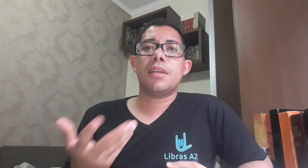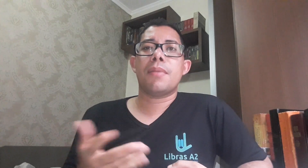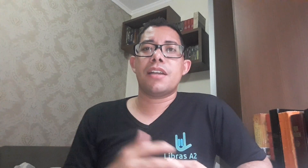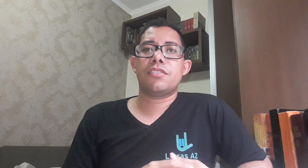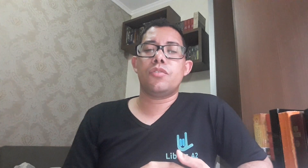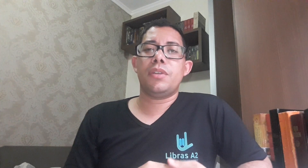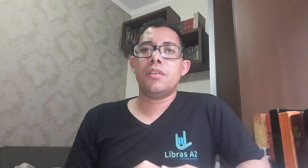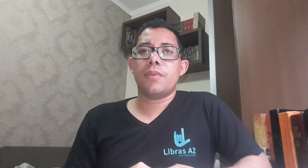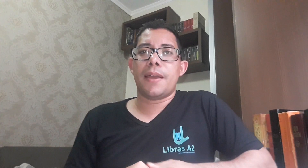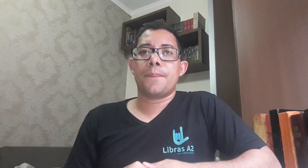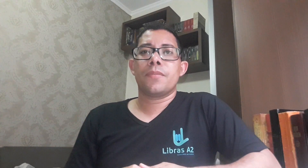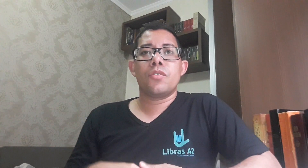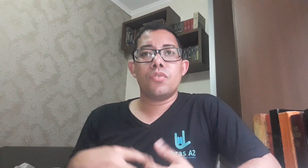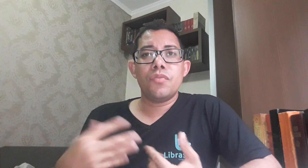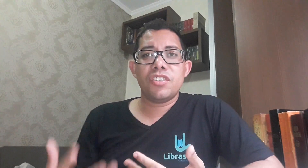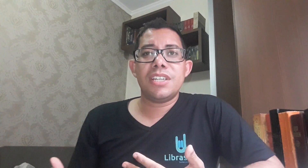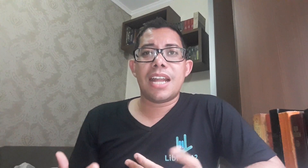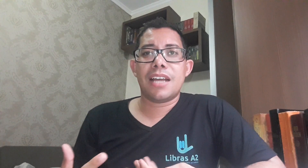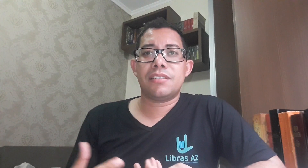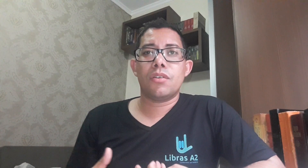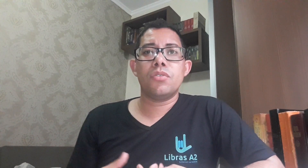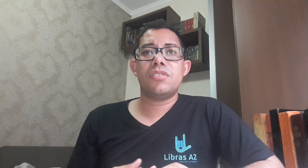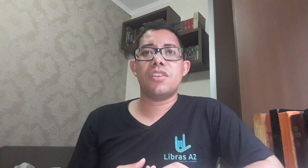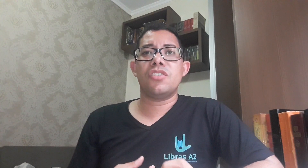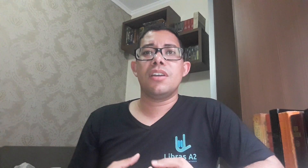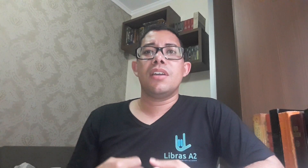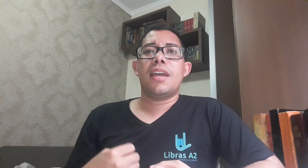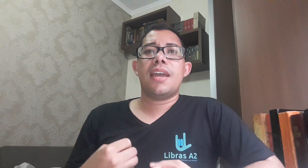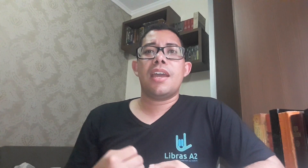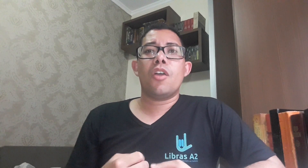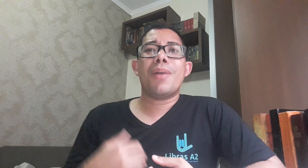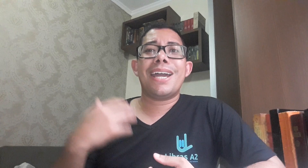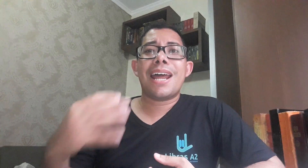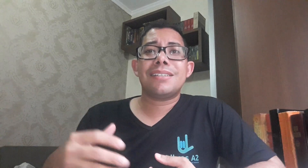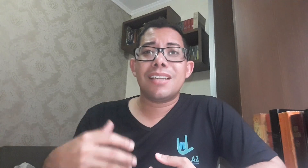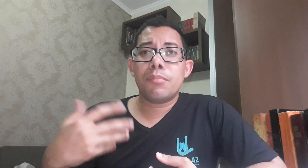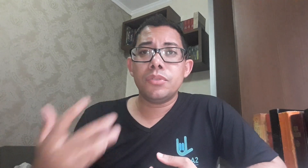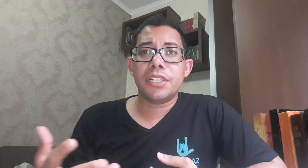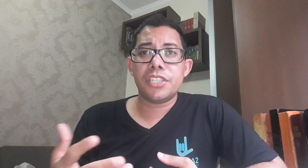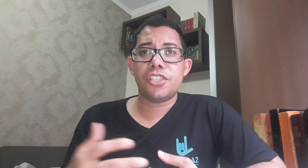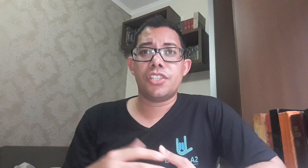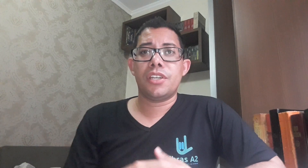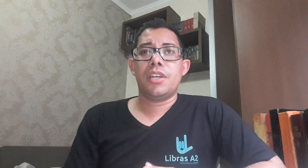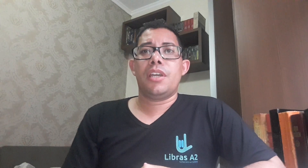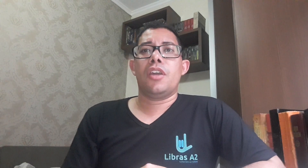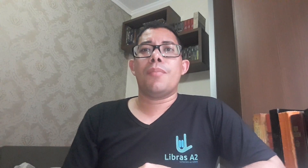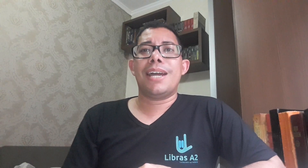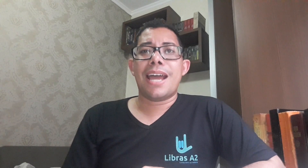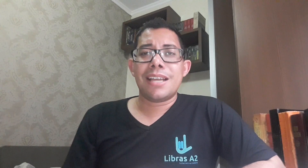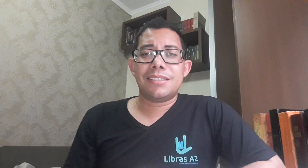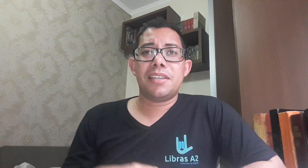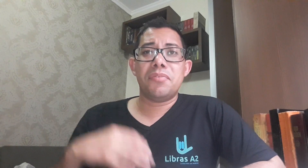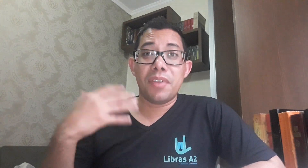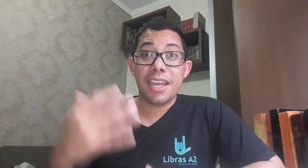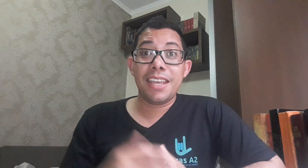temática do hino é chuvas de graça. Ou seja, é uma graça abundante. É uma graça que vem